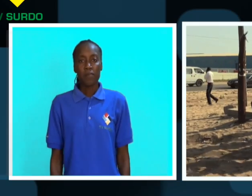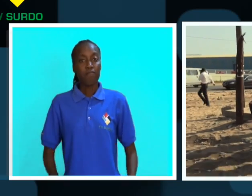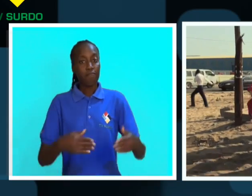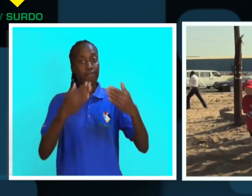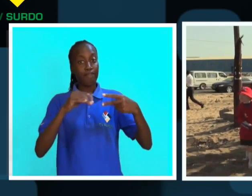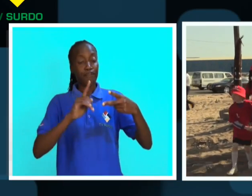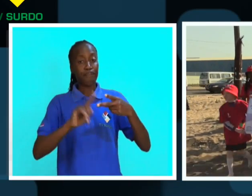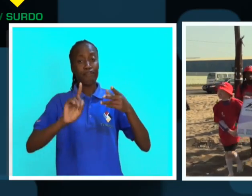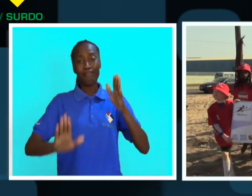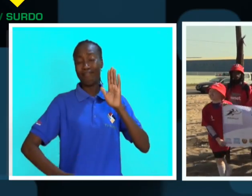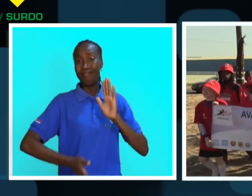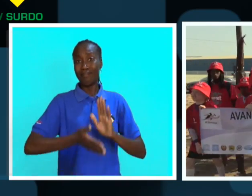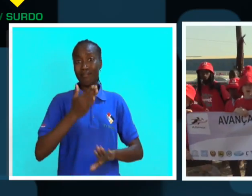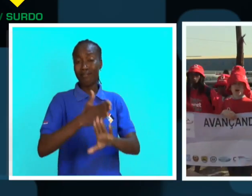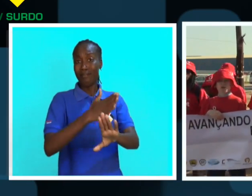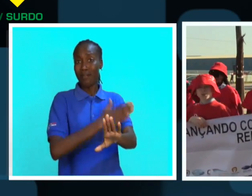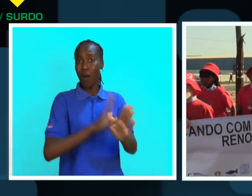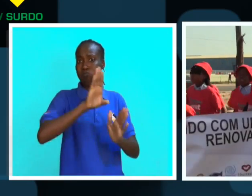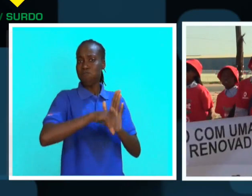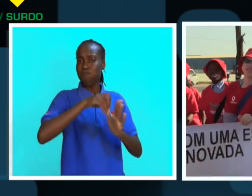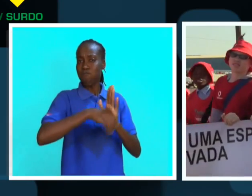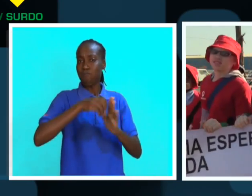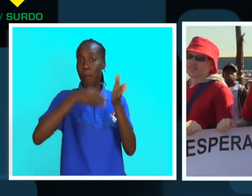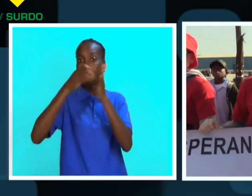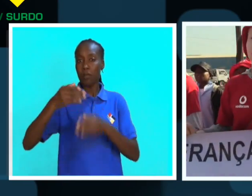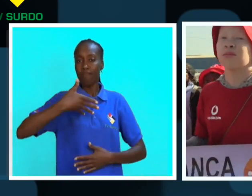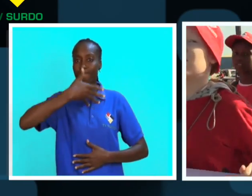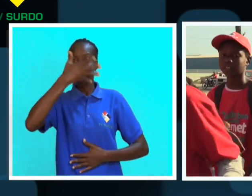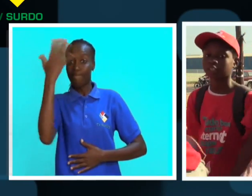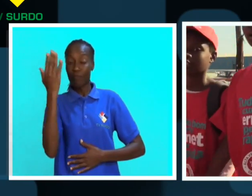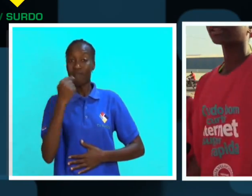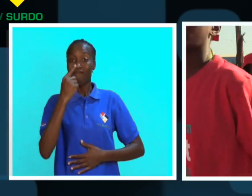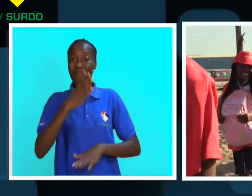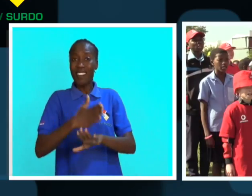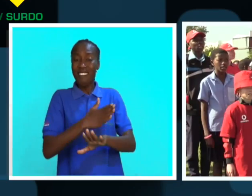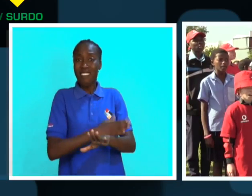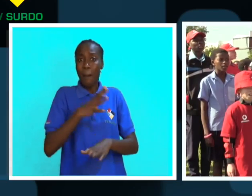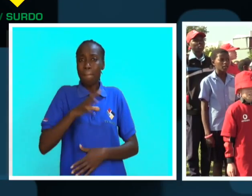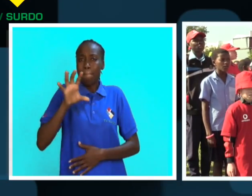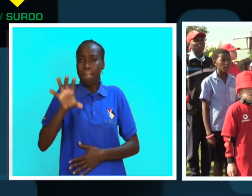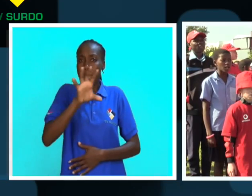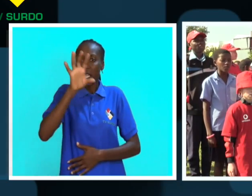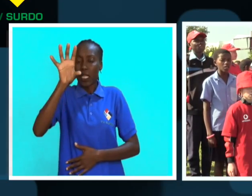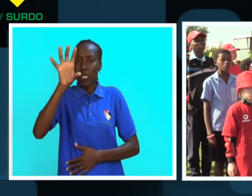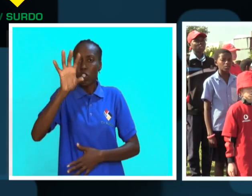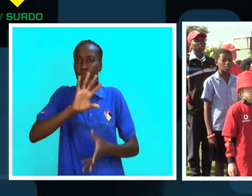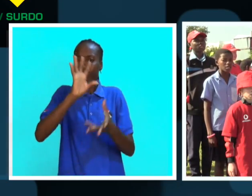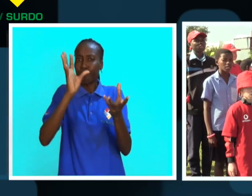Depois da onda de sequestros de pessoas albinas que se verificou um pouco por todo o país, a